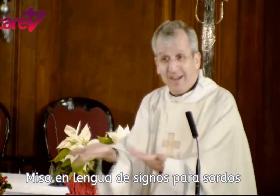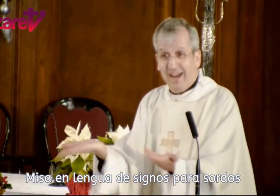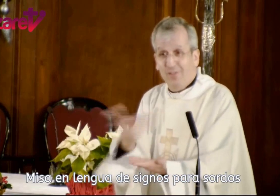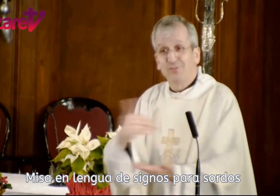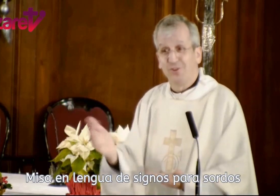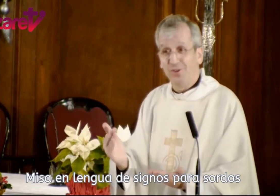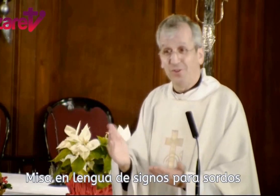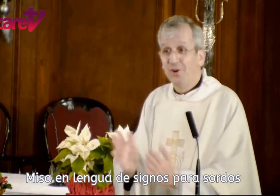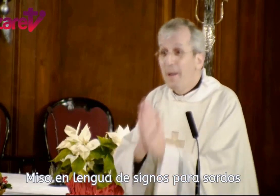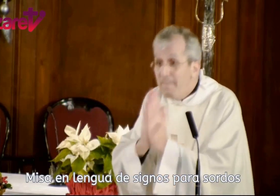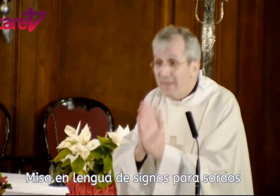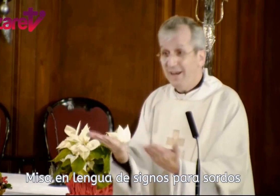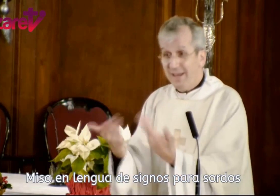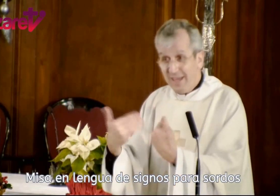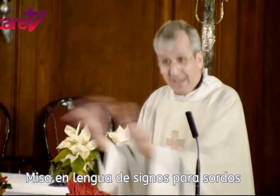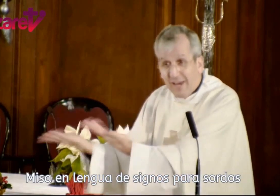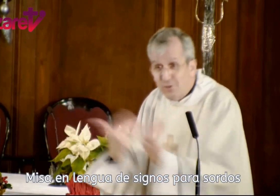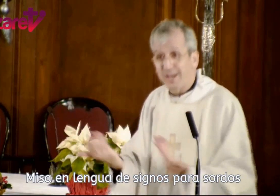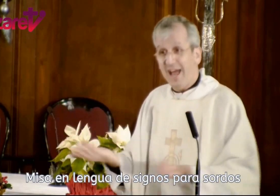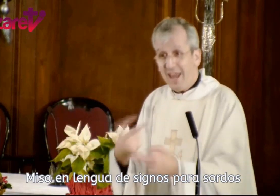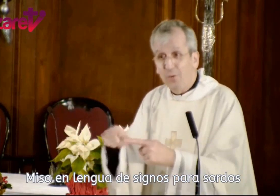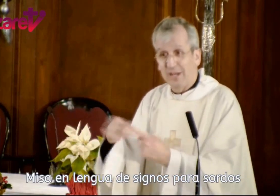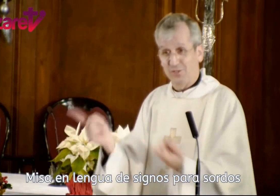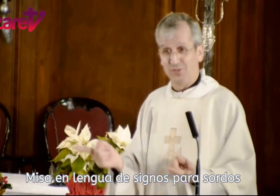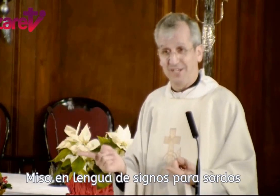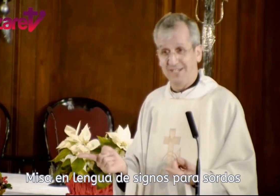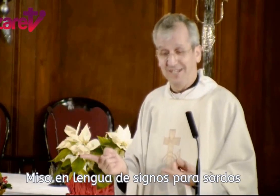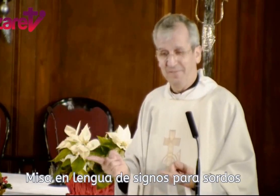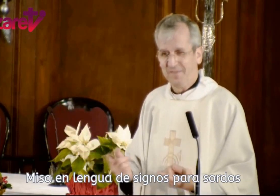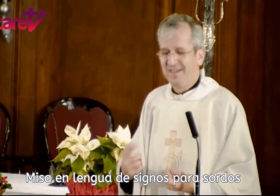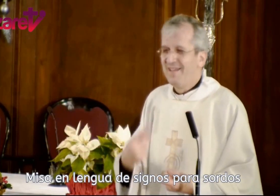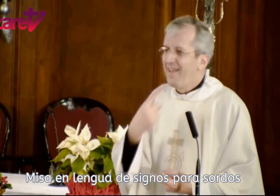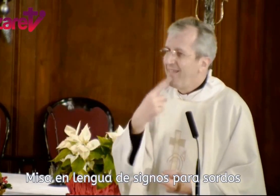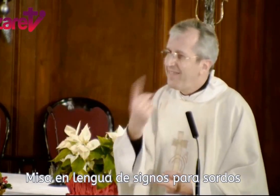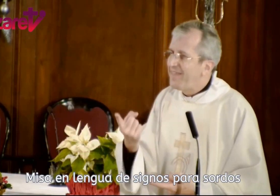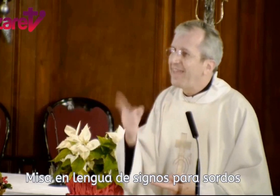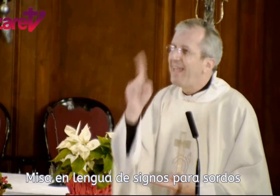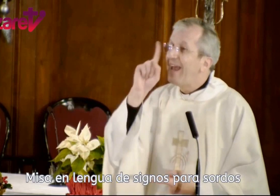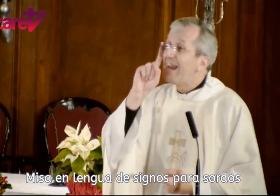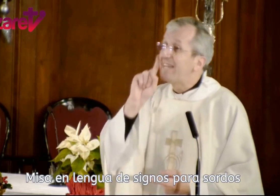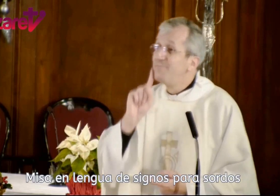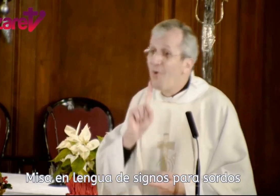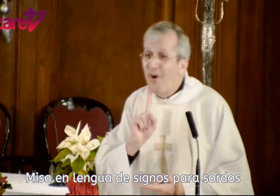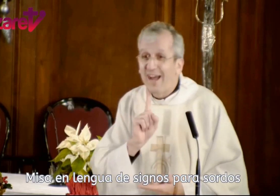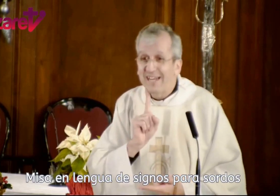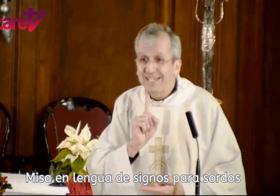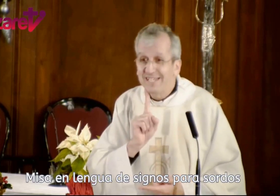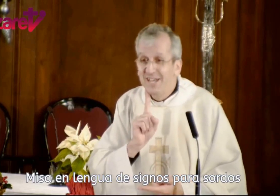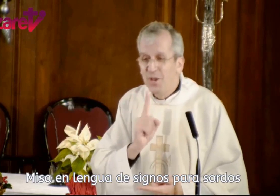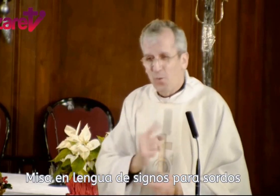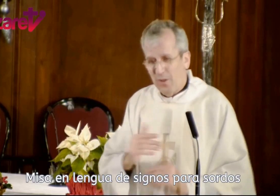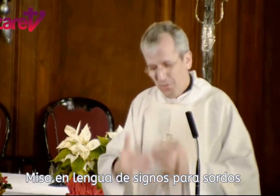regalarnoslo todo, pedirle que nos regale algunas cosas. Dicen que las monjas cuando